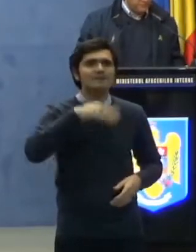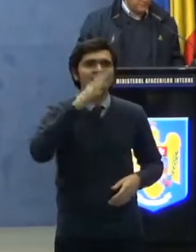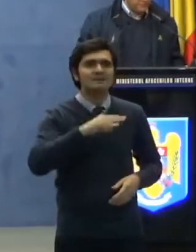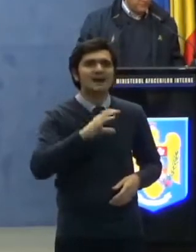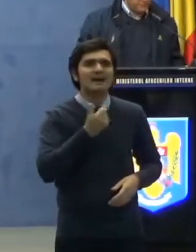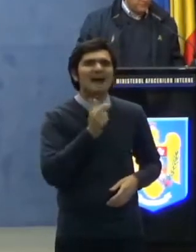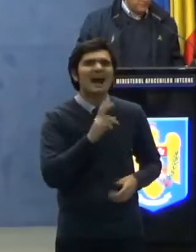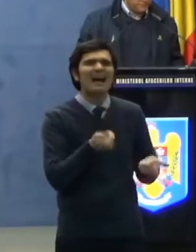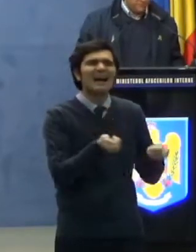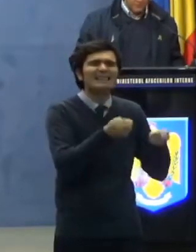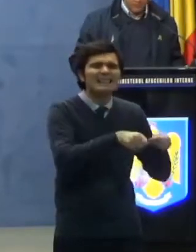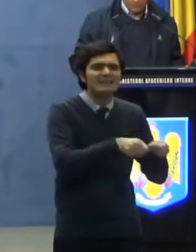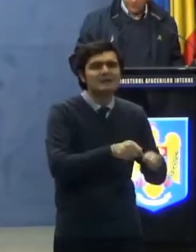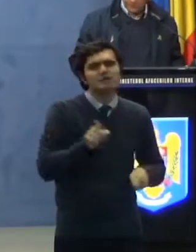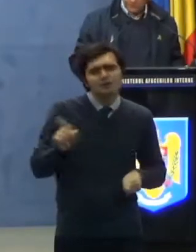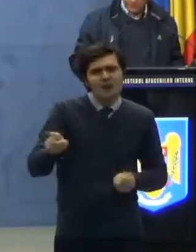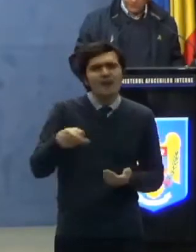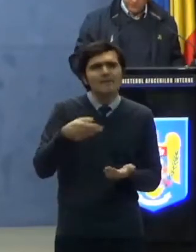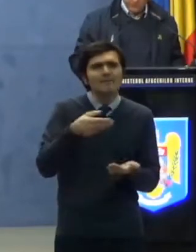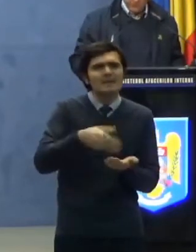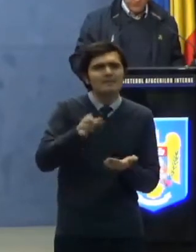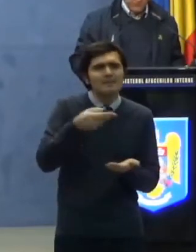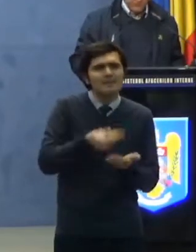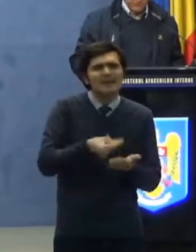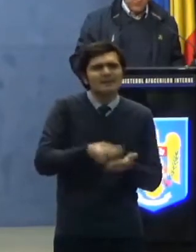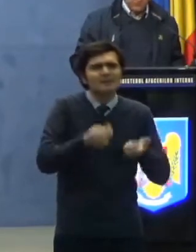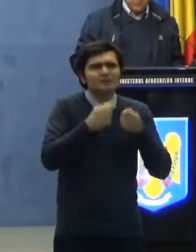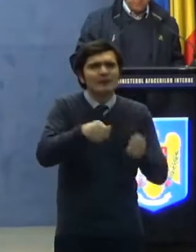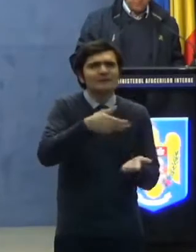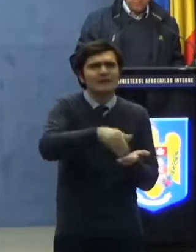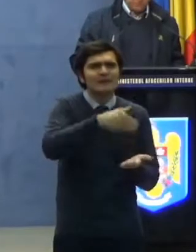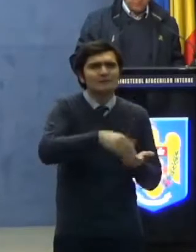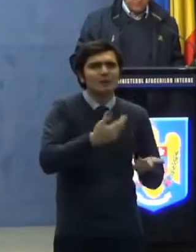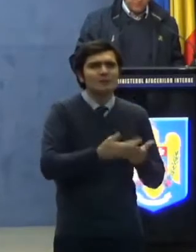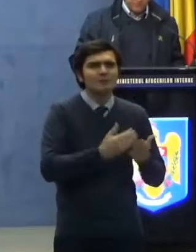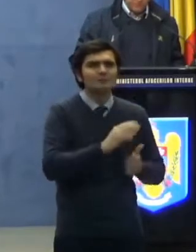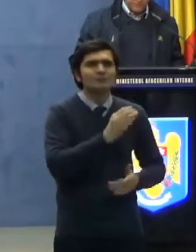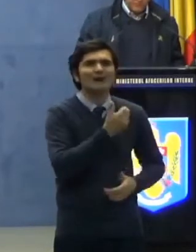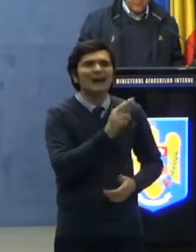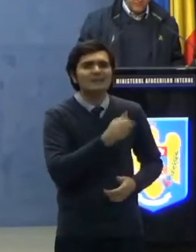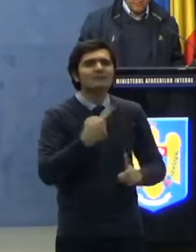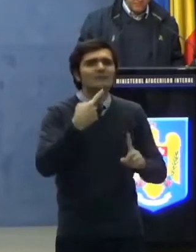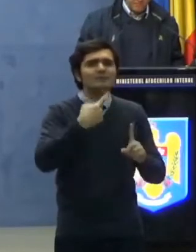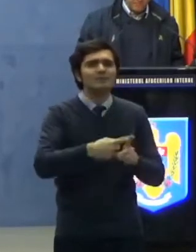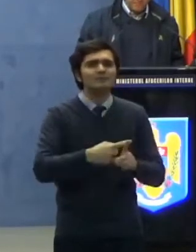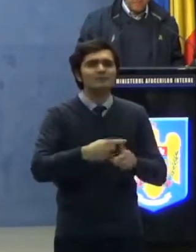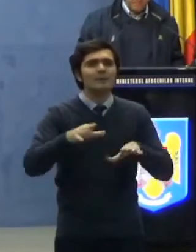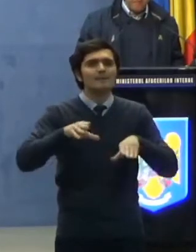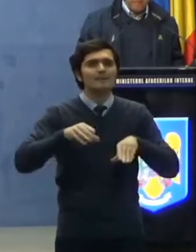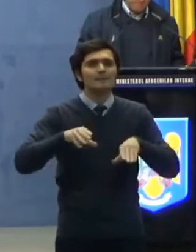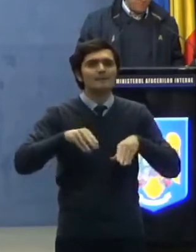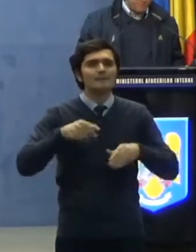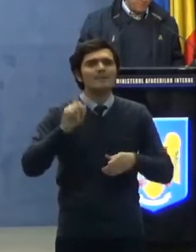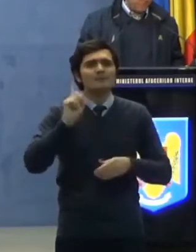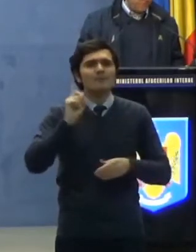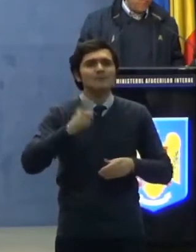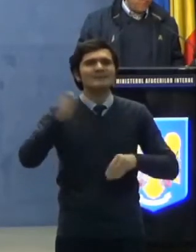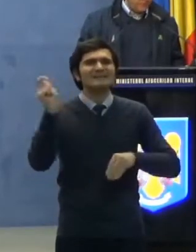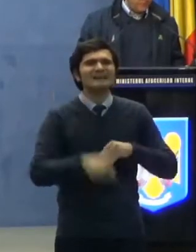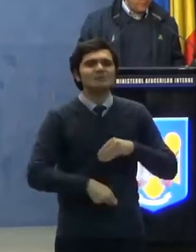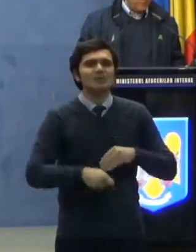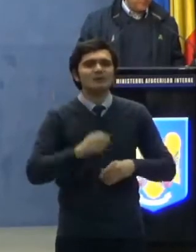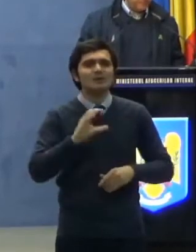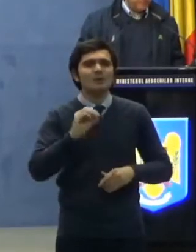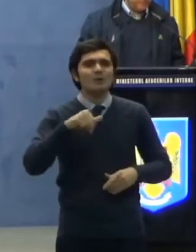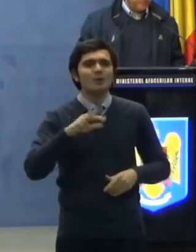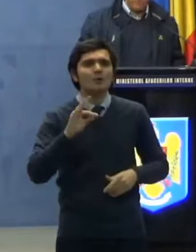suportând cheltuiele efectuate cu carantinarea și vor fi sancționate contravențional conform prevederilor Ordonanței de